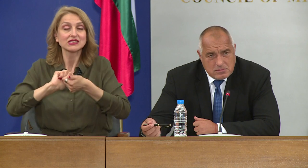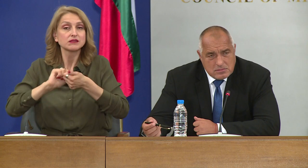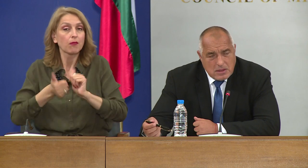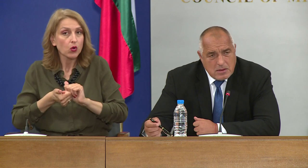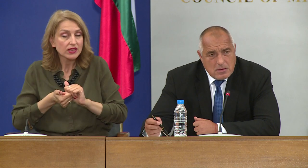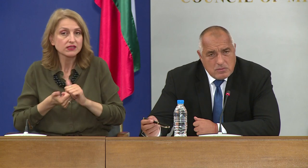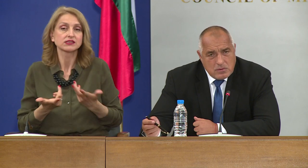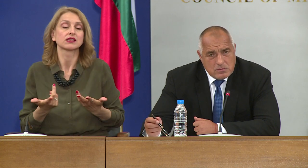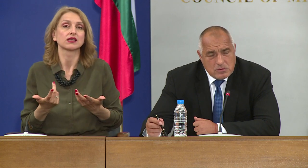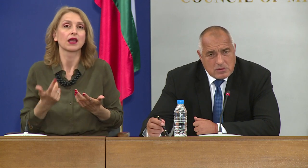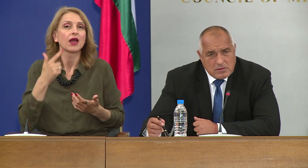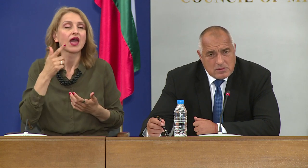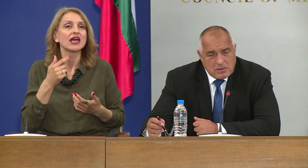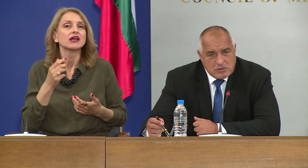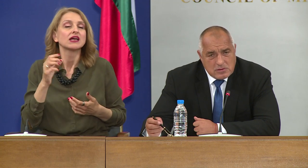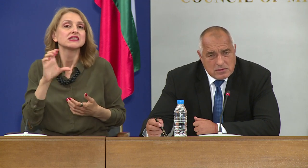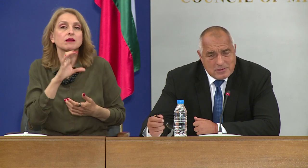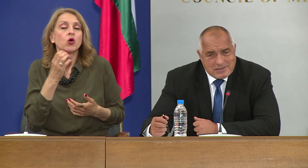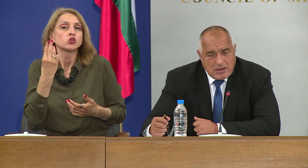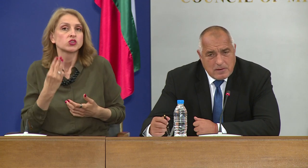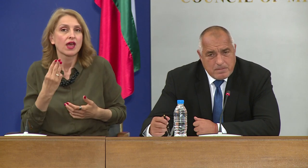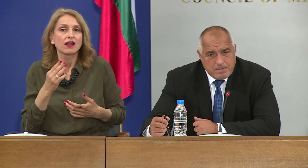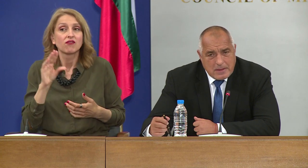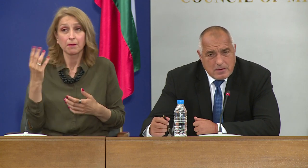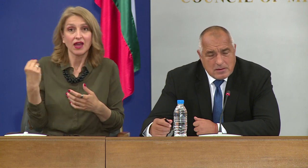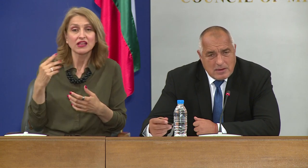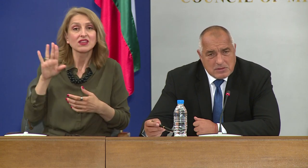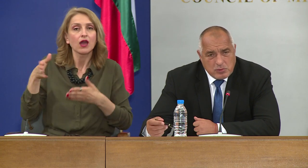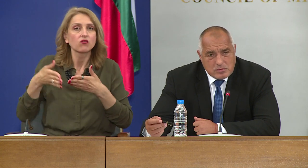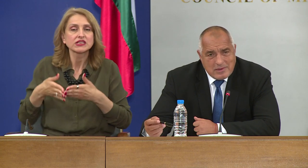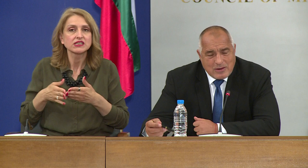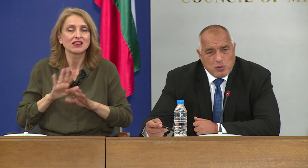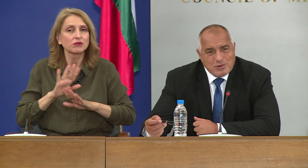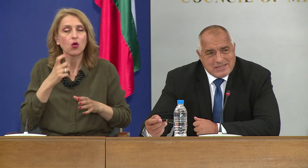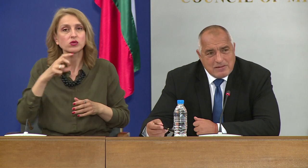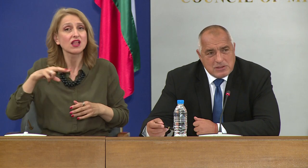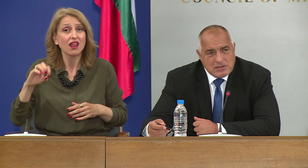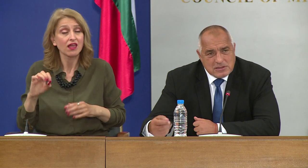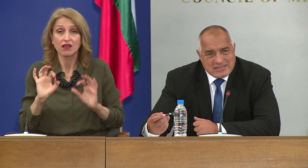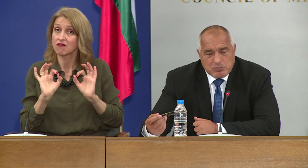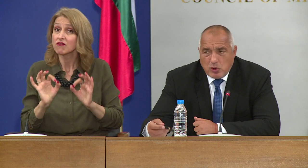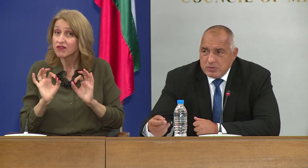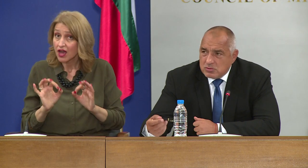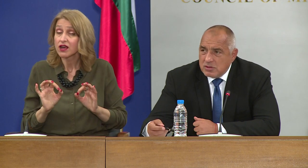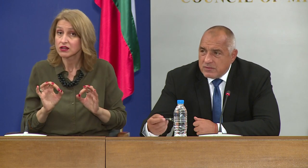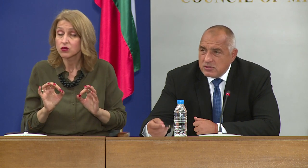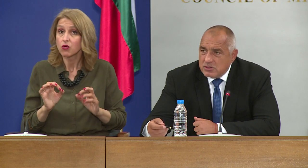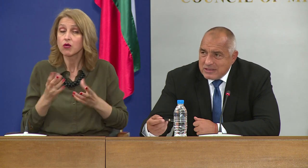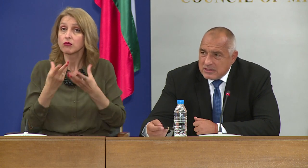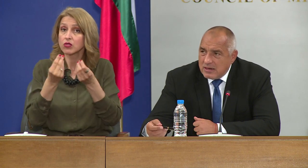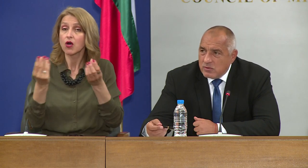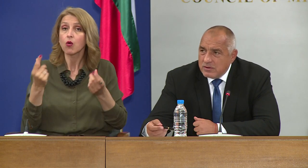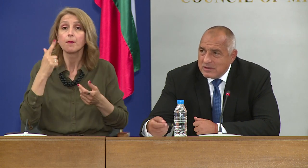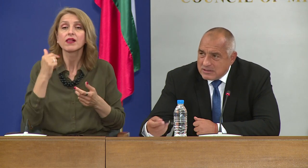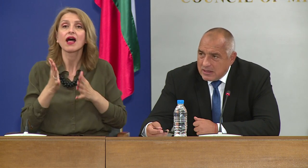сина му докладват, че е зле. Дамат по няколко седмици със симптоми, стоят в